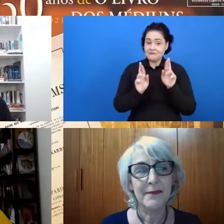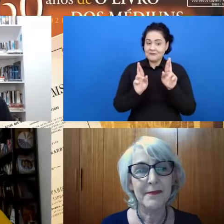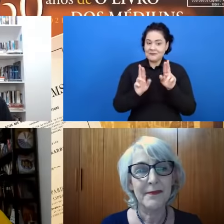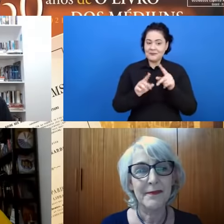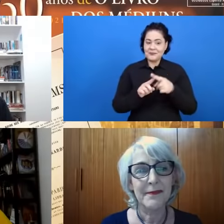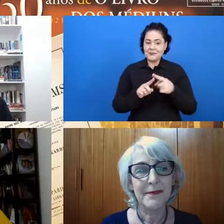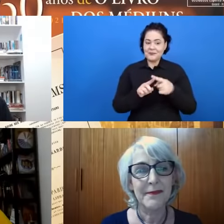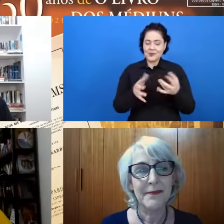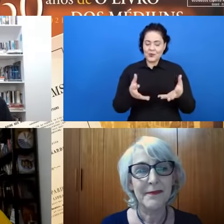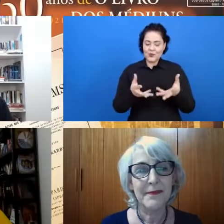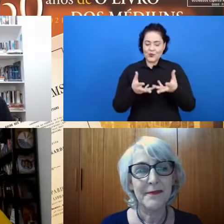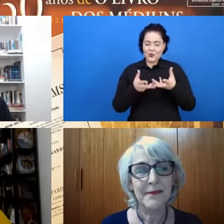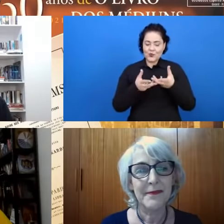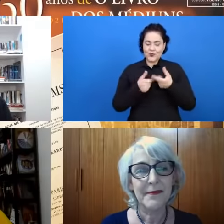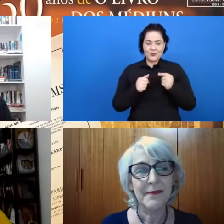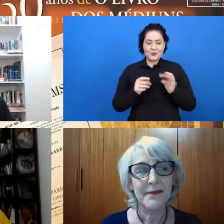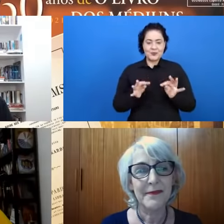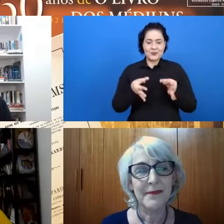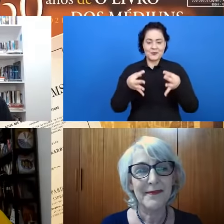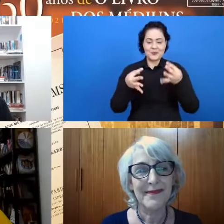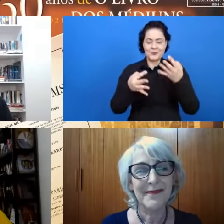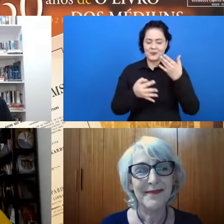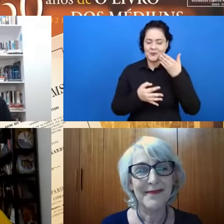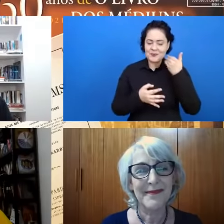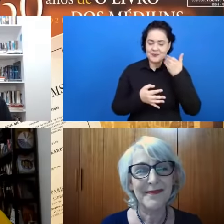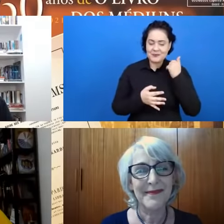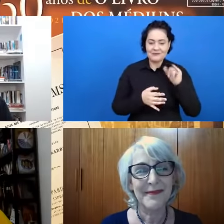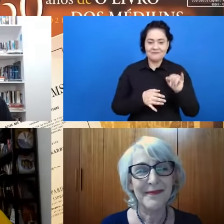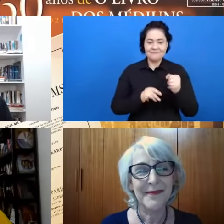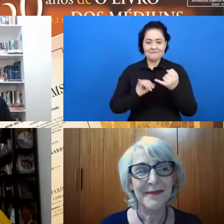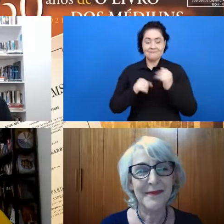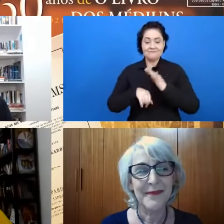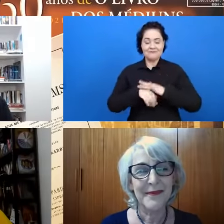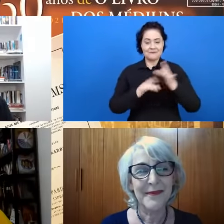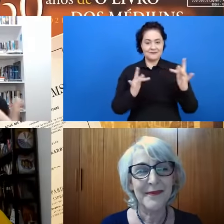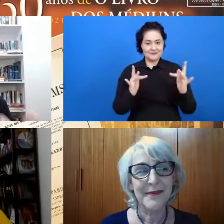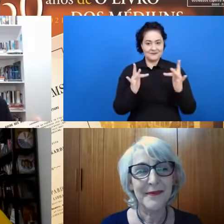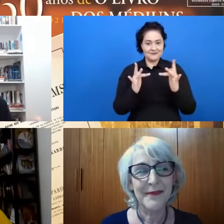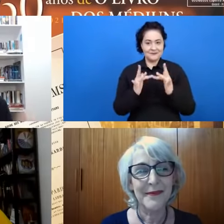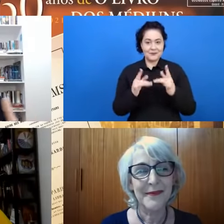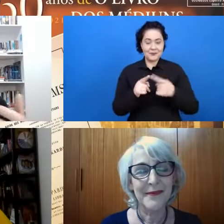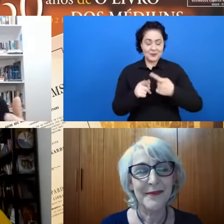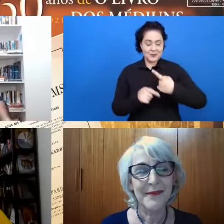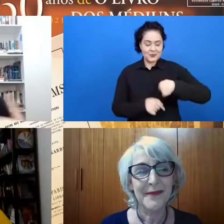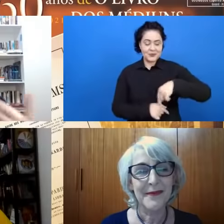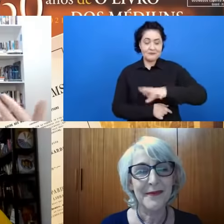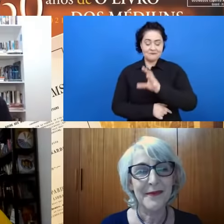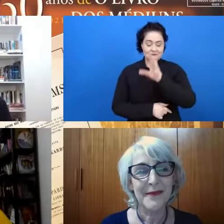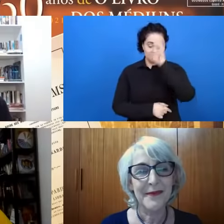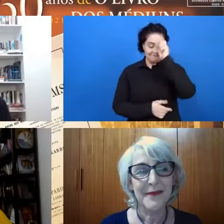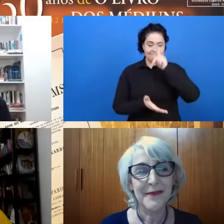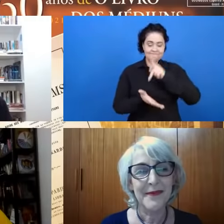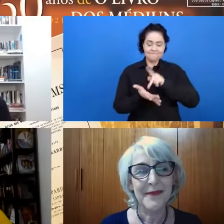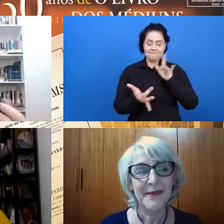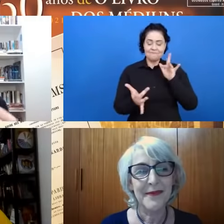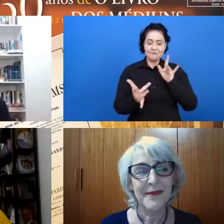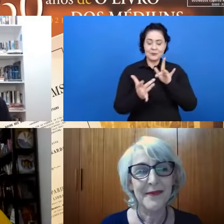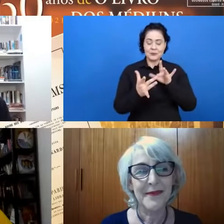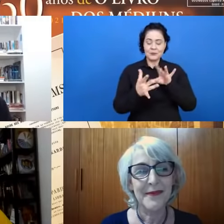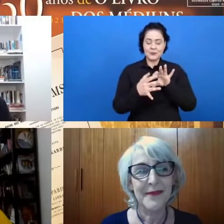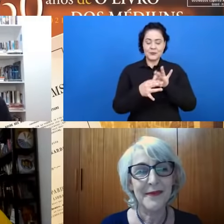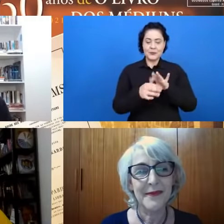das benesses da tecnologia que nos conecta ainda mais para que aprendamos a buscar a conexão mais